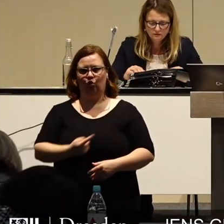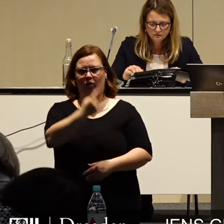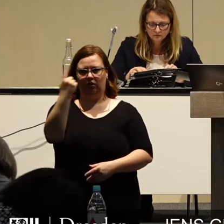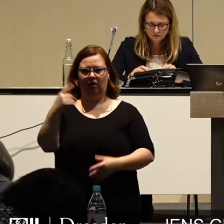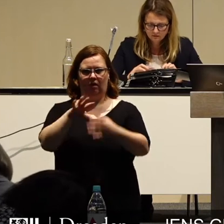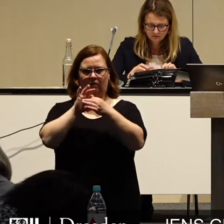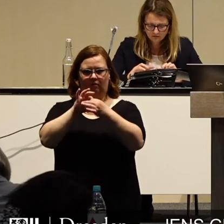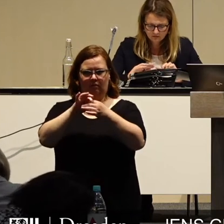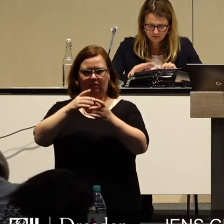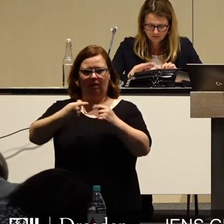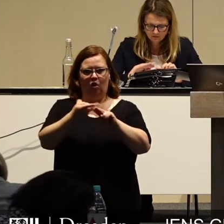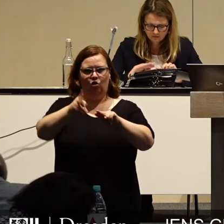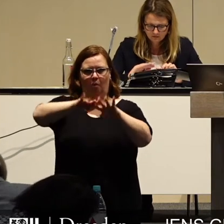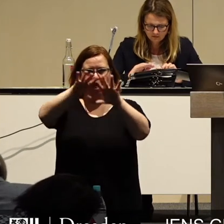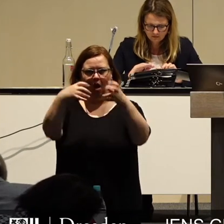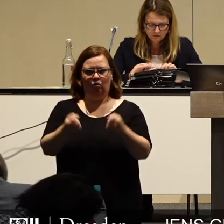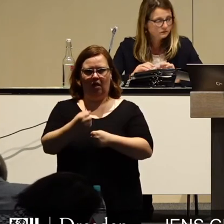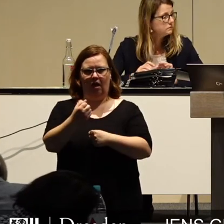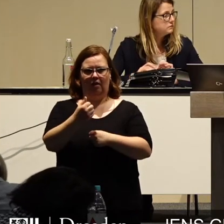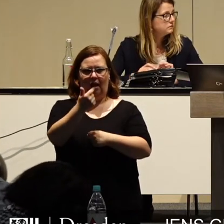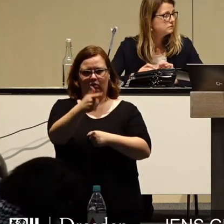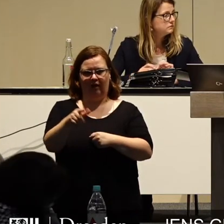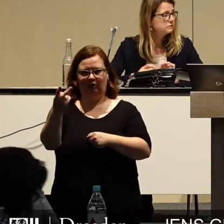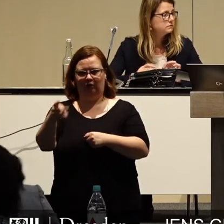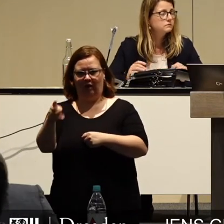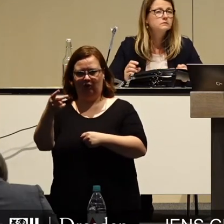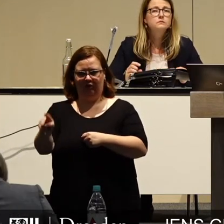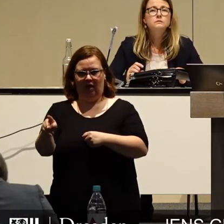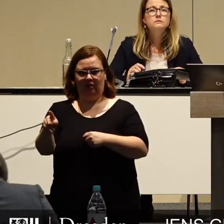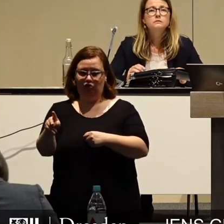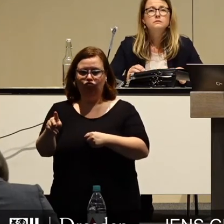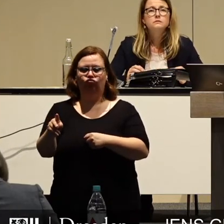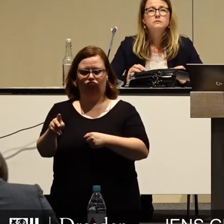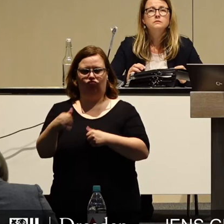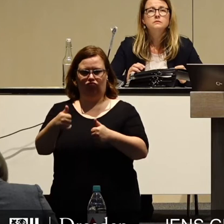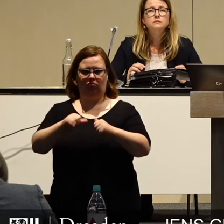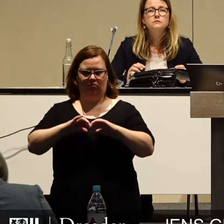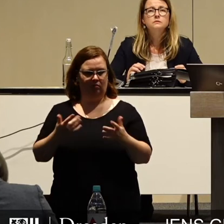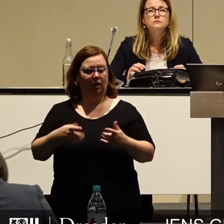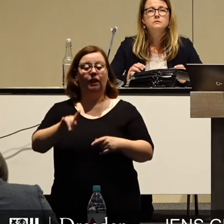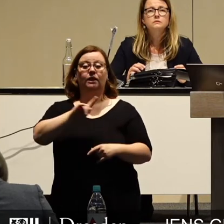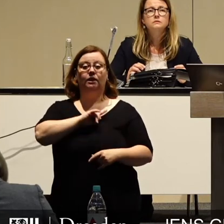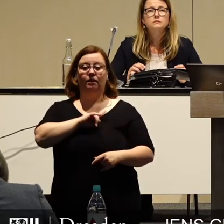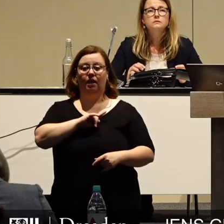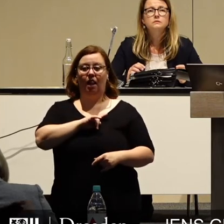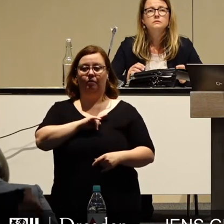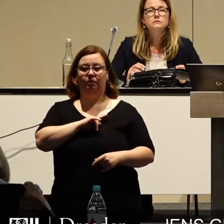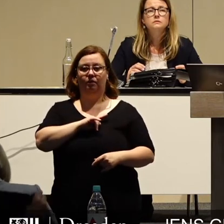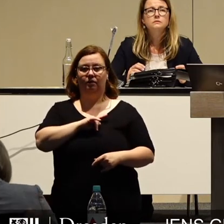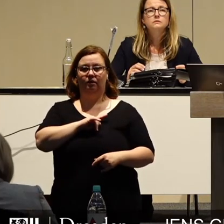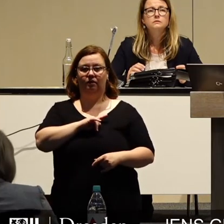bevorstehenden Doppelhaushalt 2021-2022 sehr hilfreich. Ich durfte an der